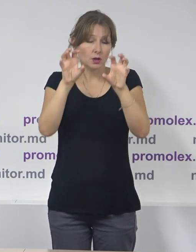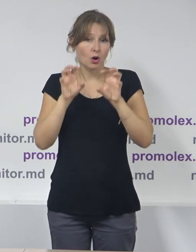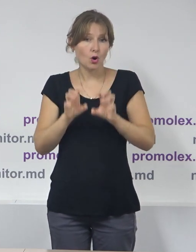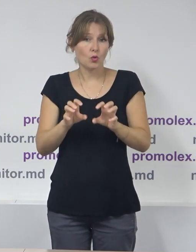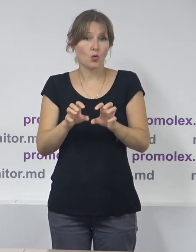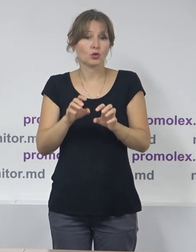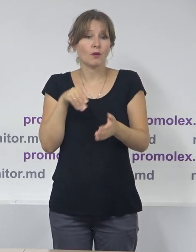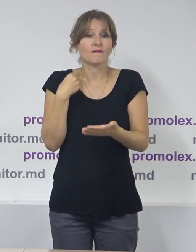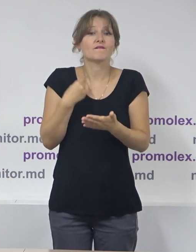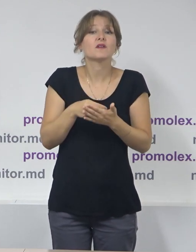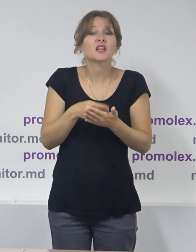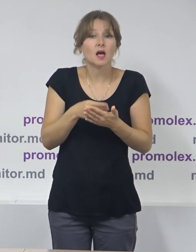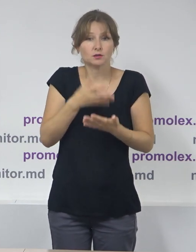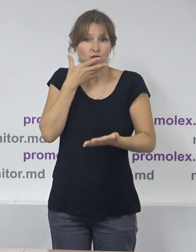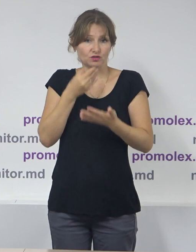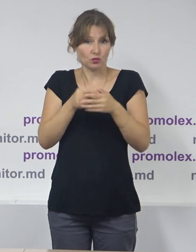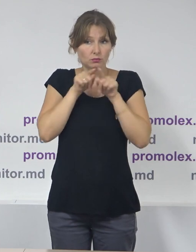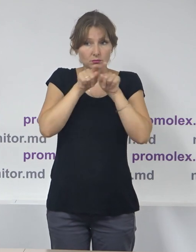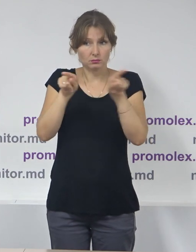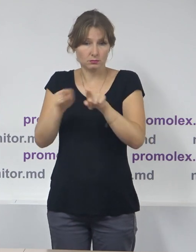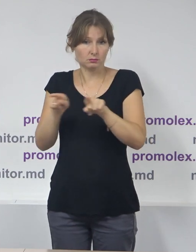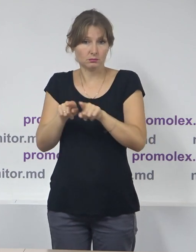privind finanțarea campanilor electorale.